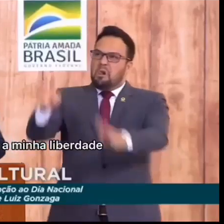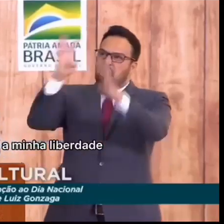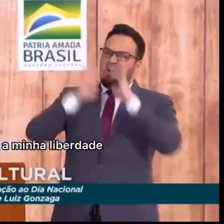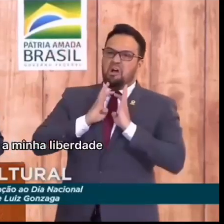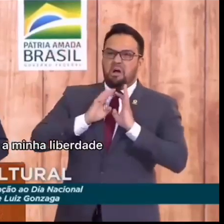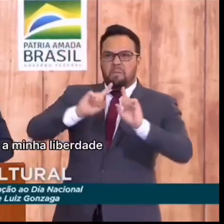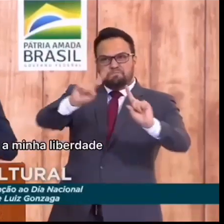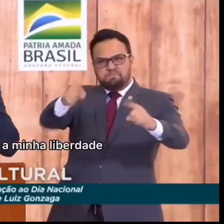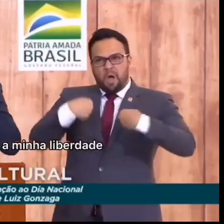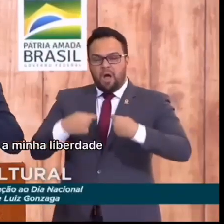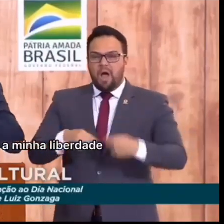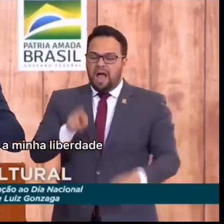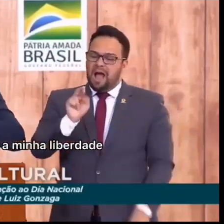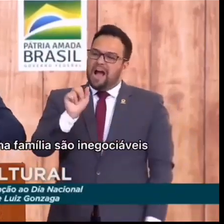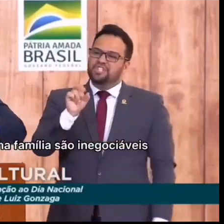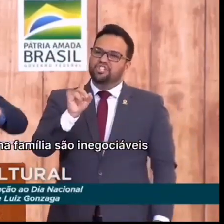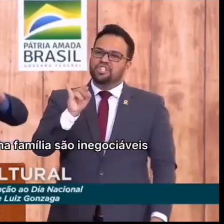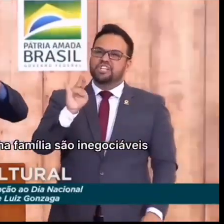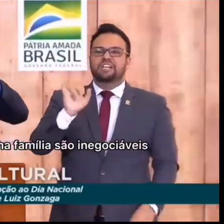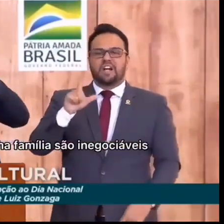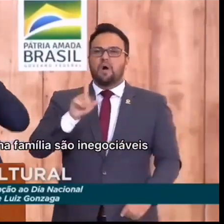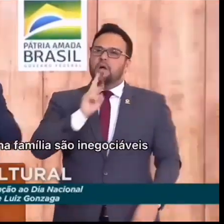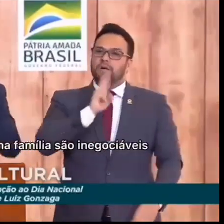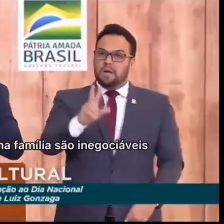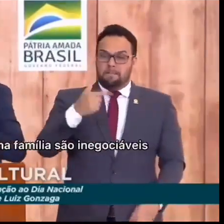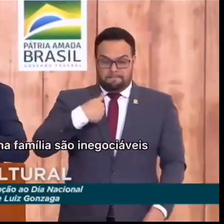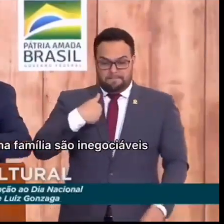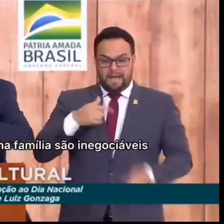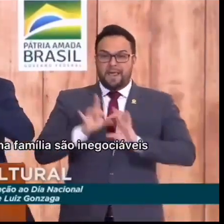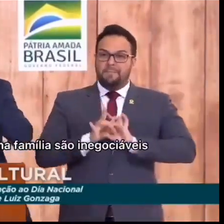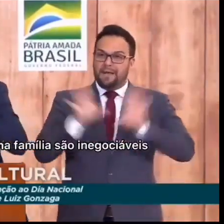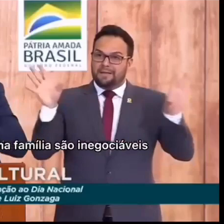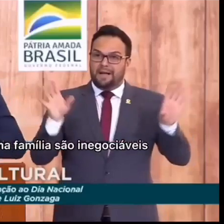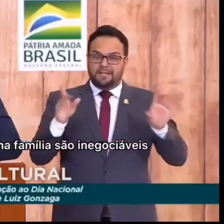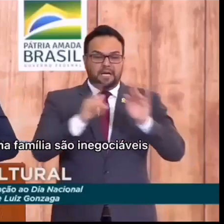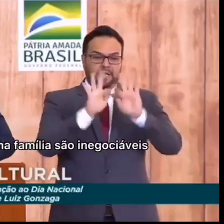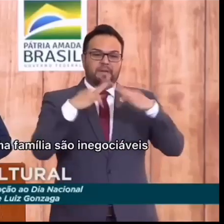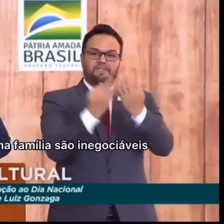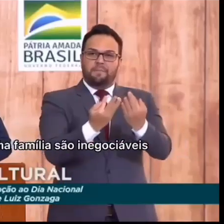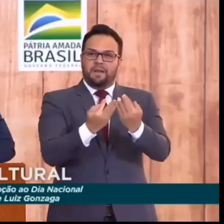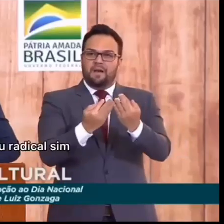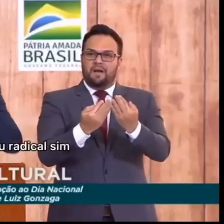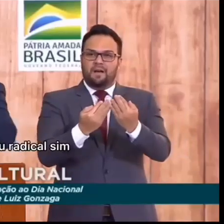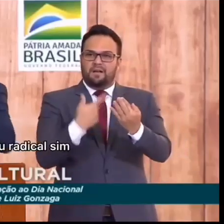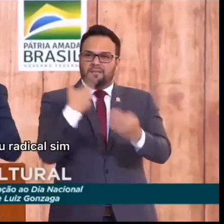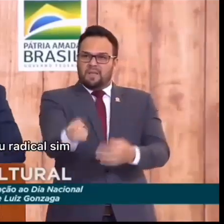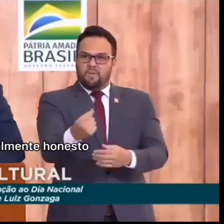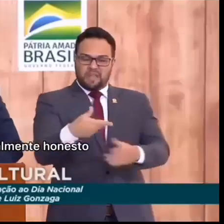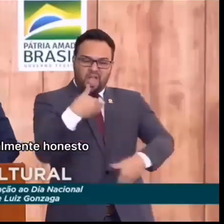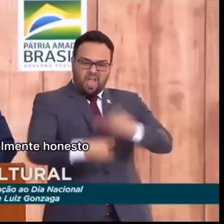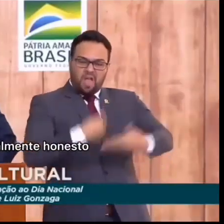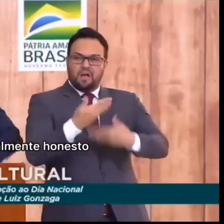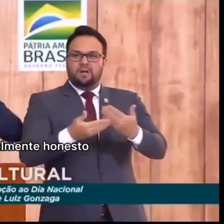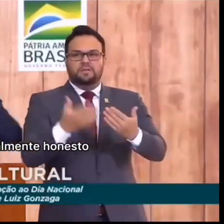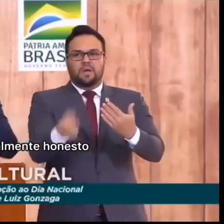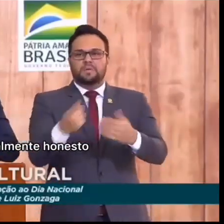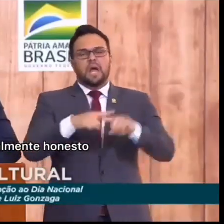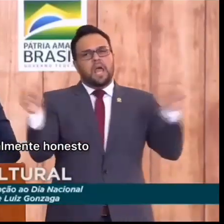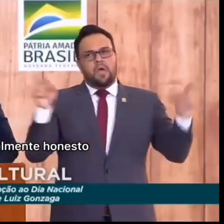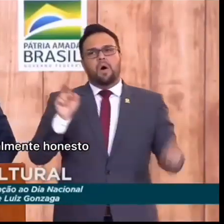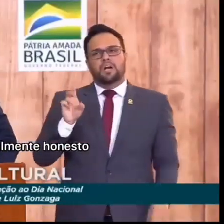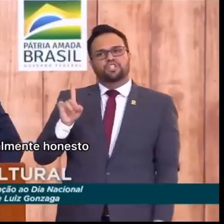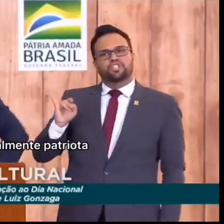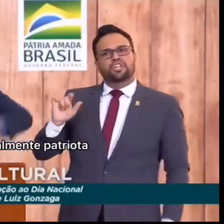eu respondo, a minha liberdade e a liberdade da minha família são inegociáveis. E eu sou radical sim, sou